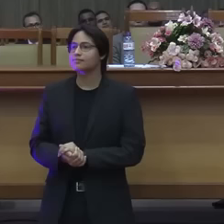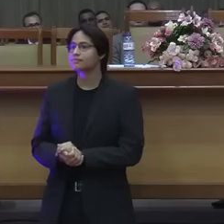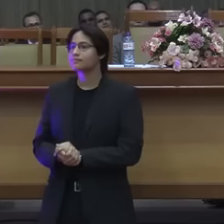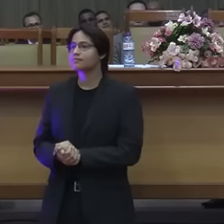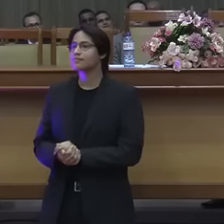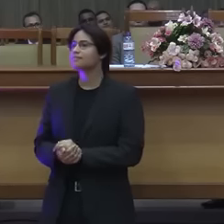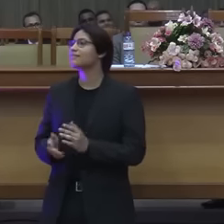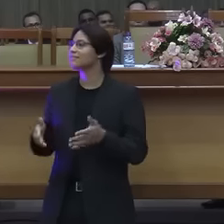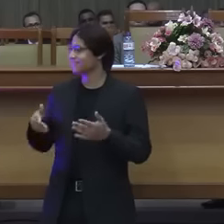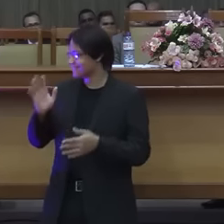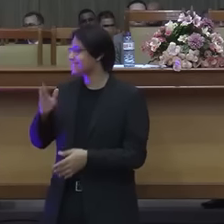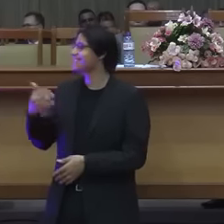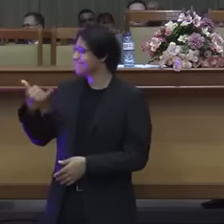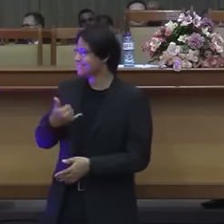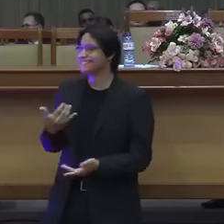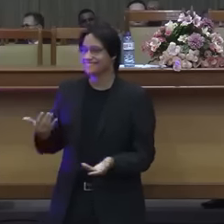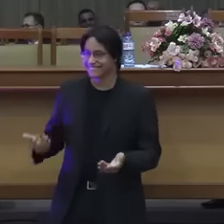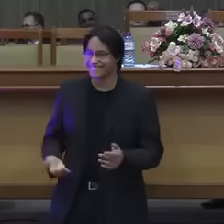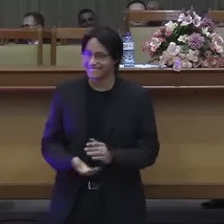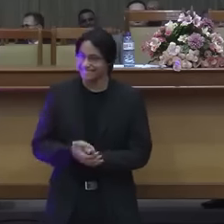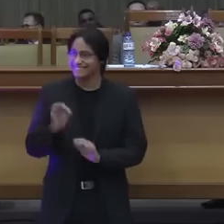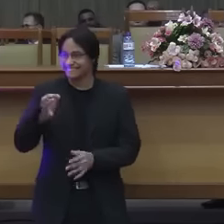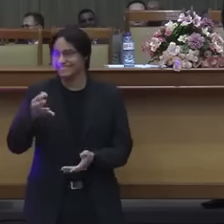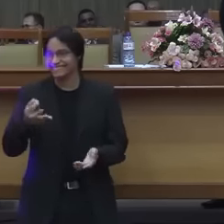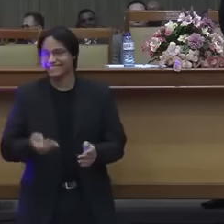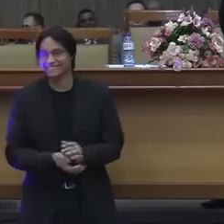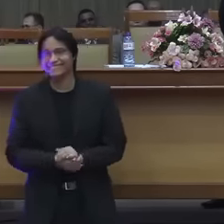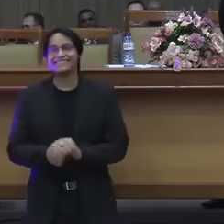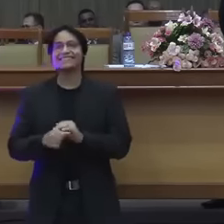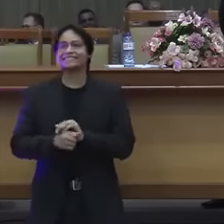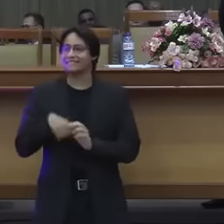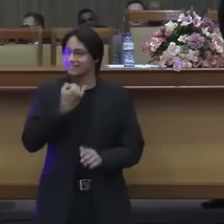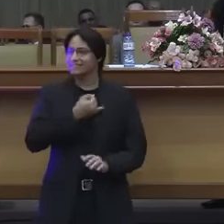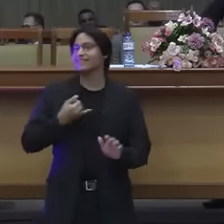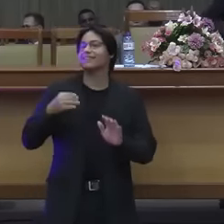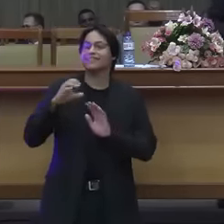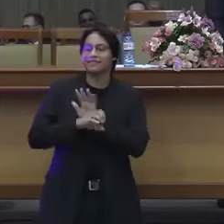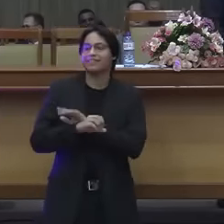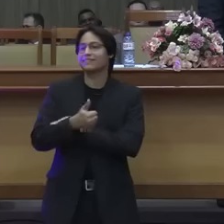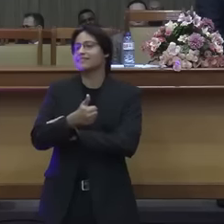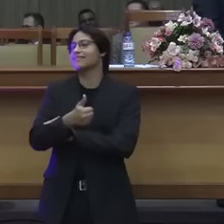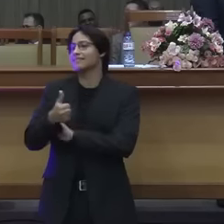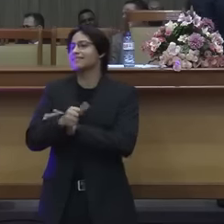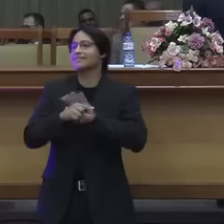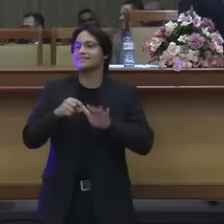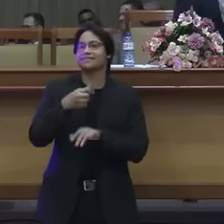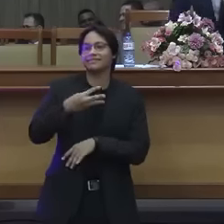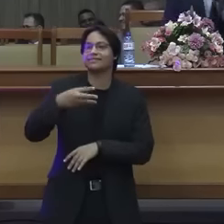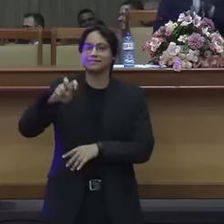olha Jesus chorou João 11 é em 35